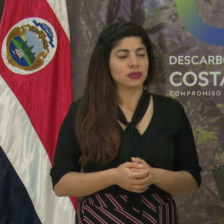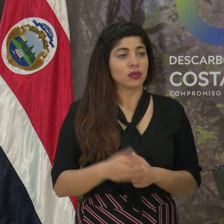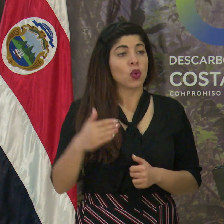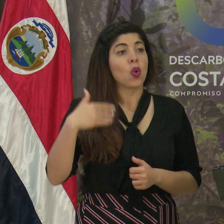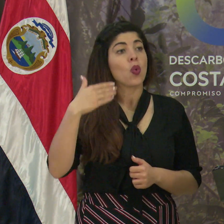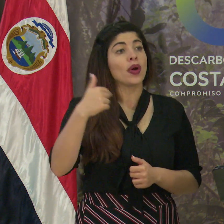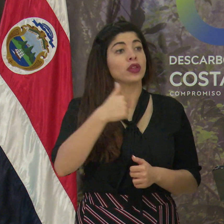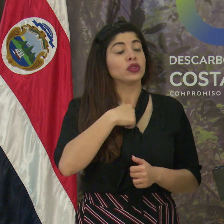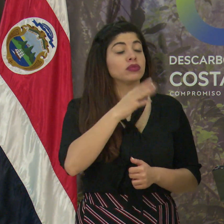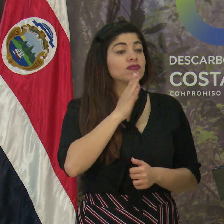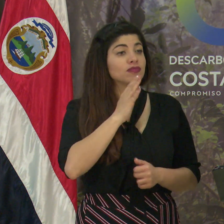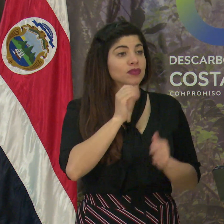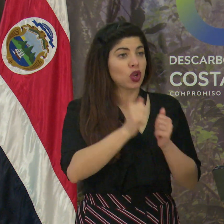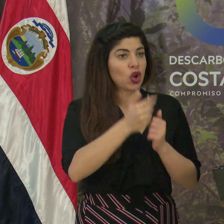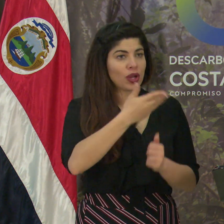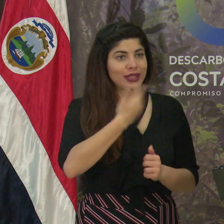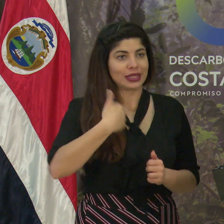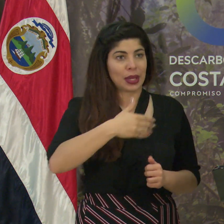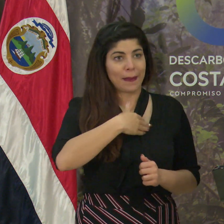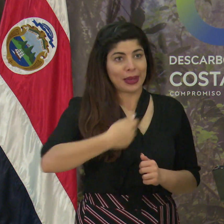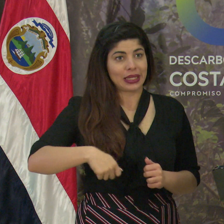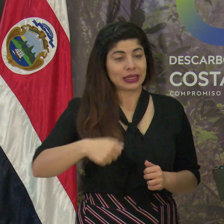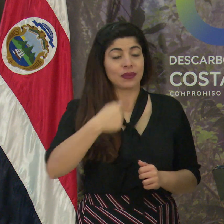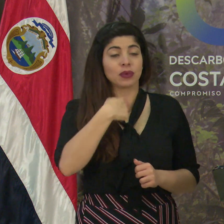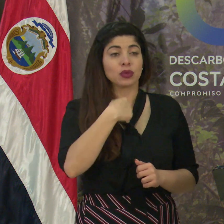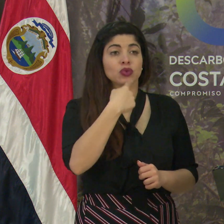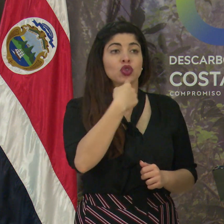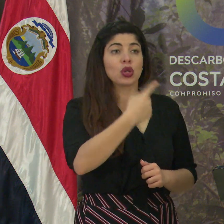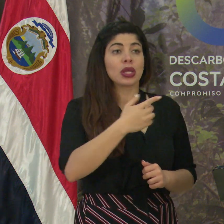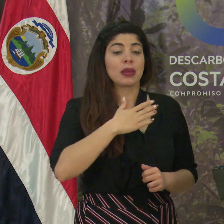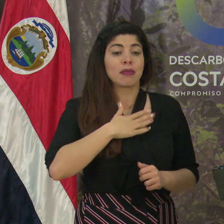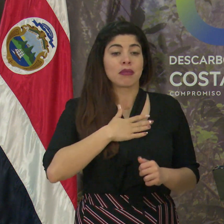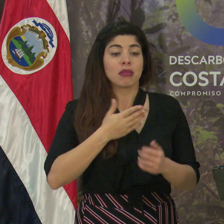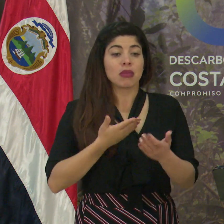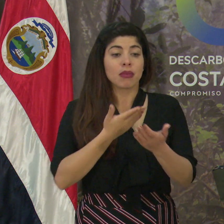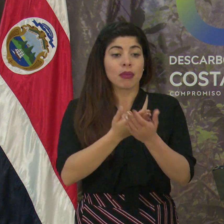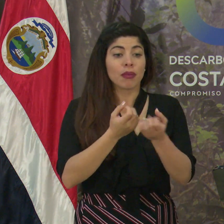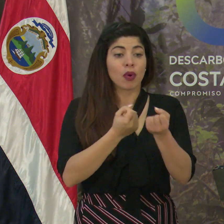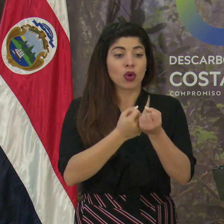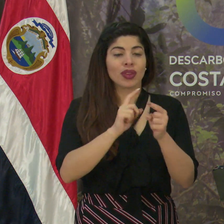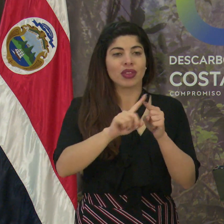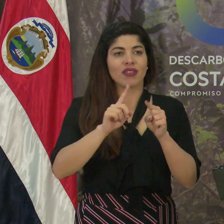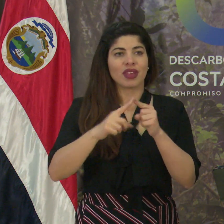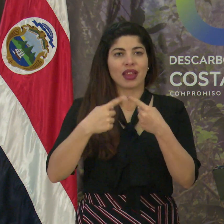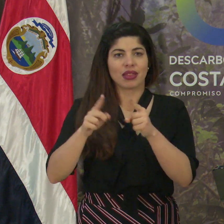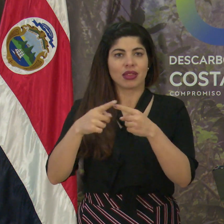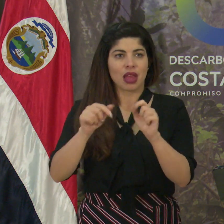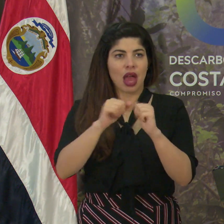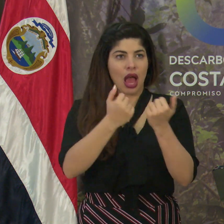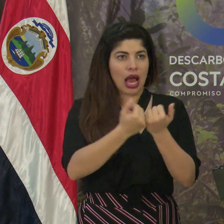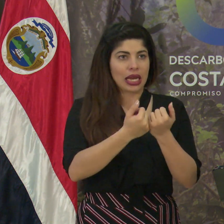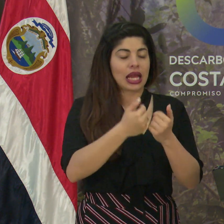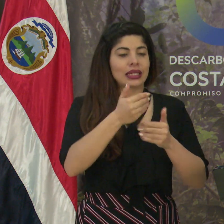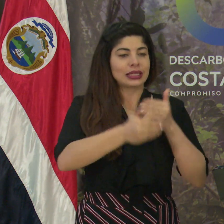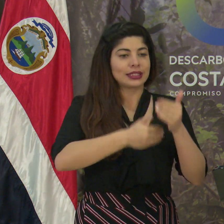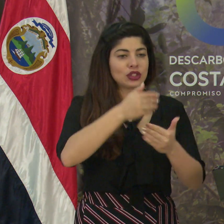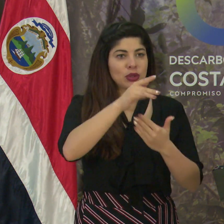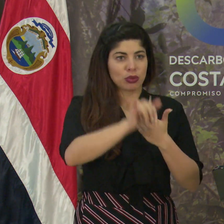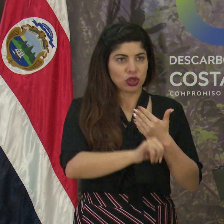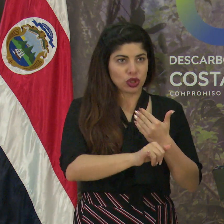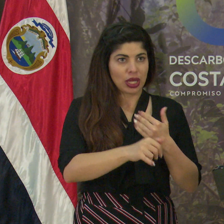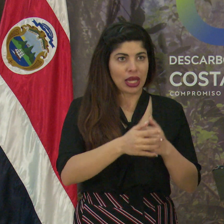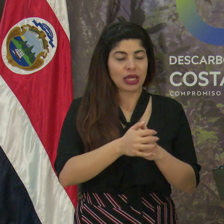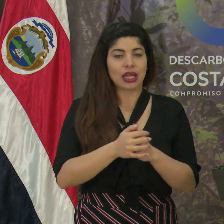Cuando conversé con el señor presidente, lo que le dije es que mi aporte podía ser en varias áreas, en gestión de proyectos,